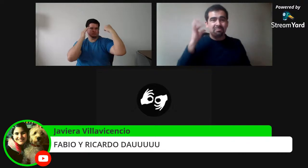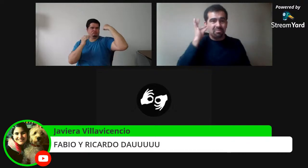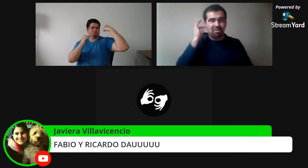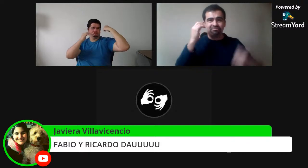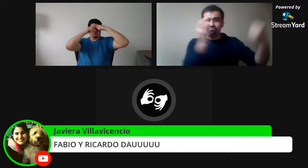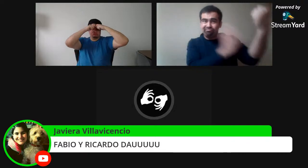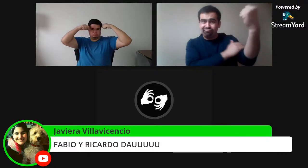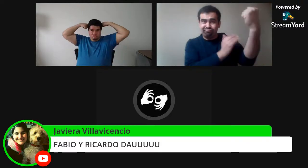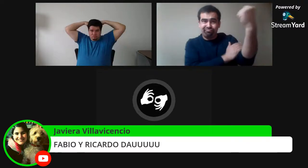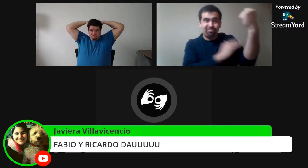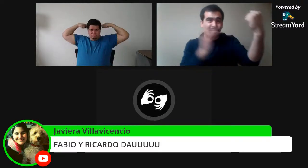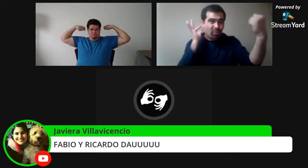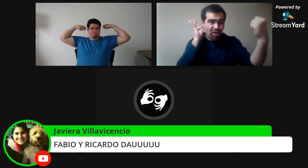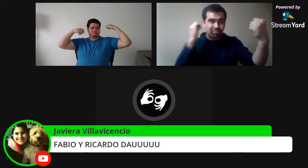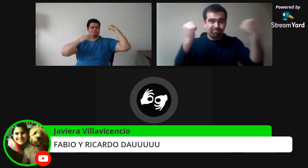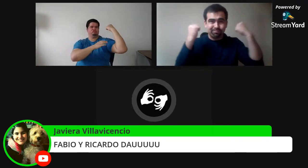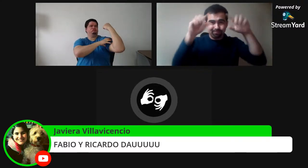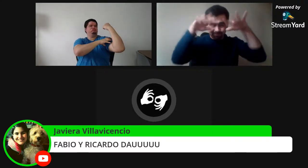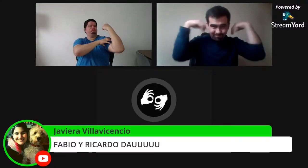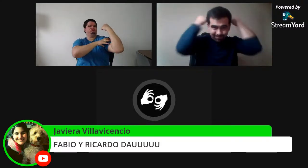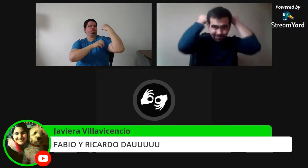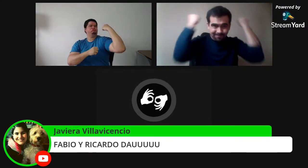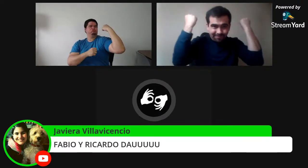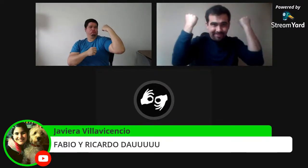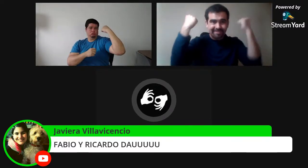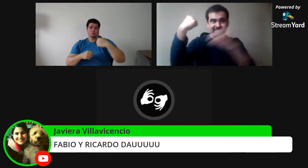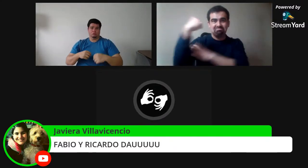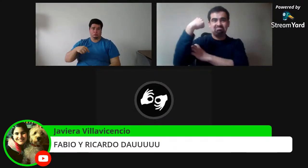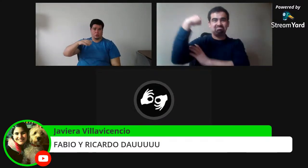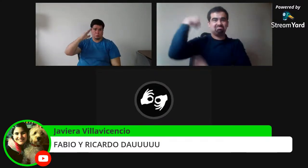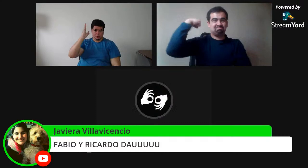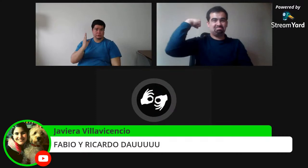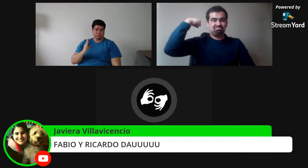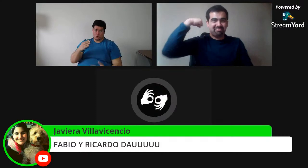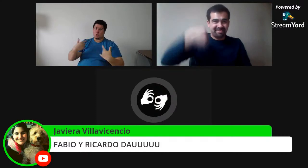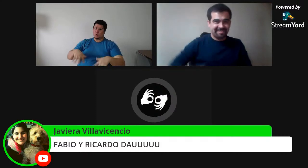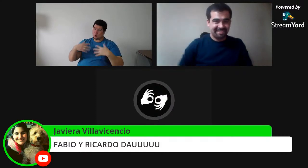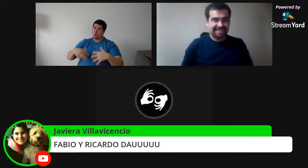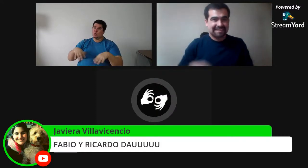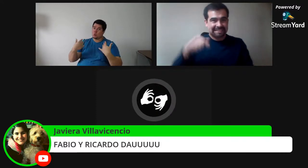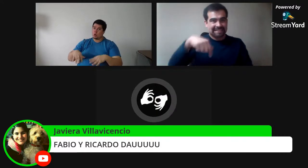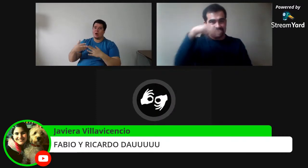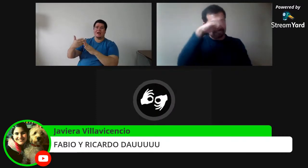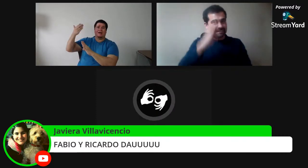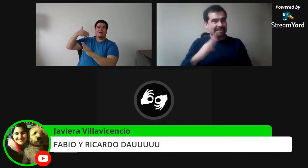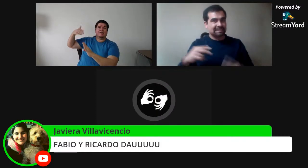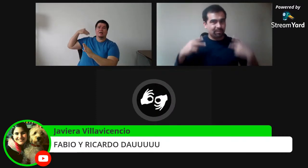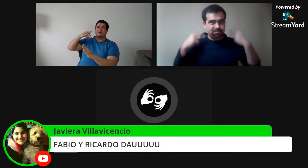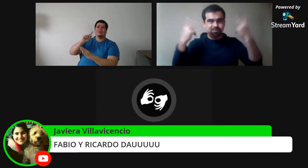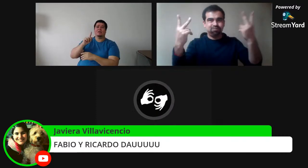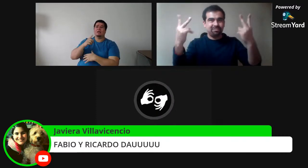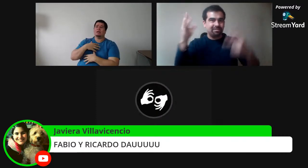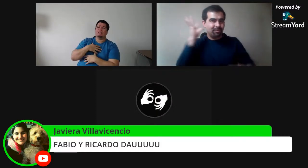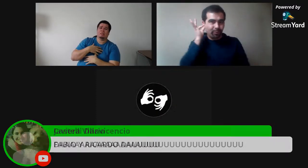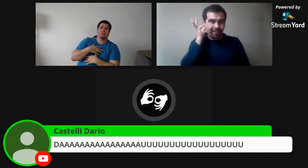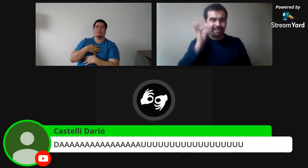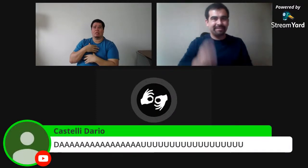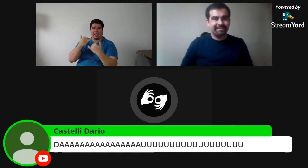Pero, sí, nosotros estamos en igualdad de condiciones. Las personas sordas nos tenemos que empoderar. Y en Brasil,